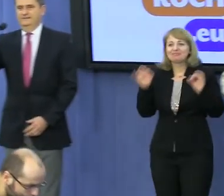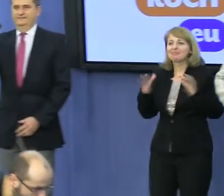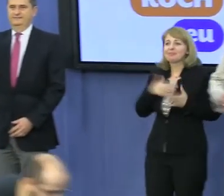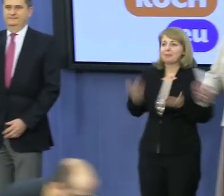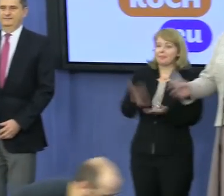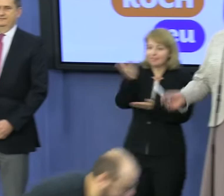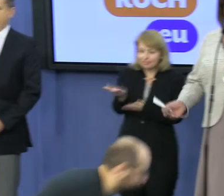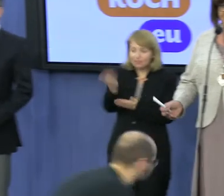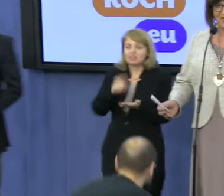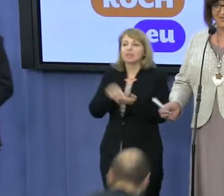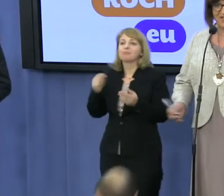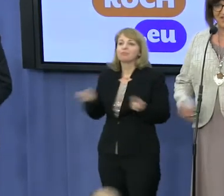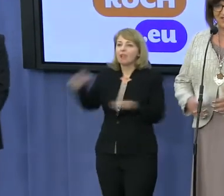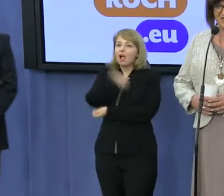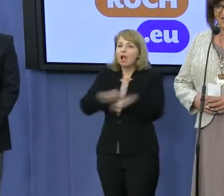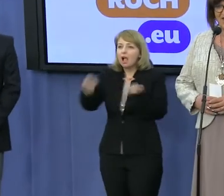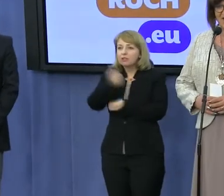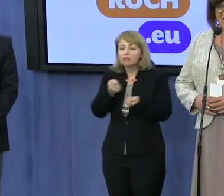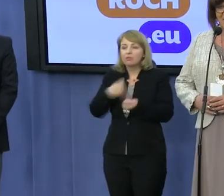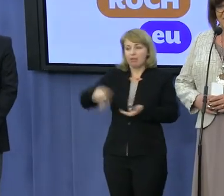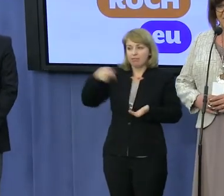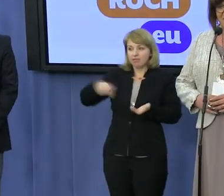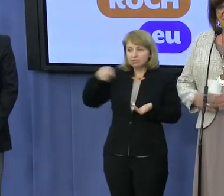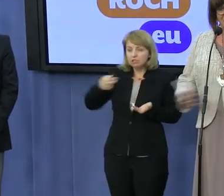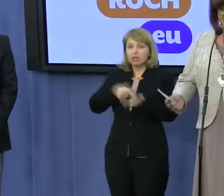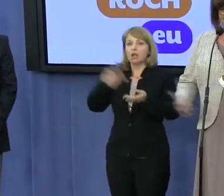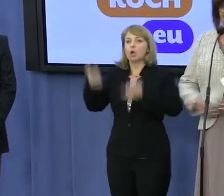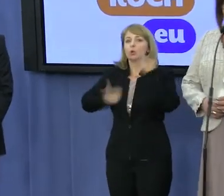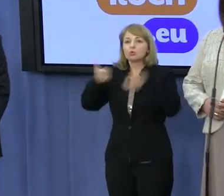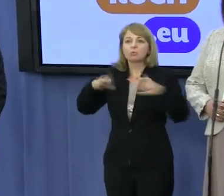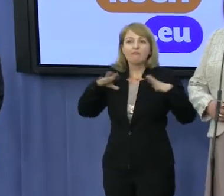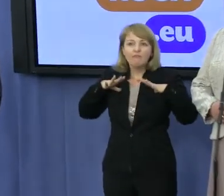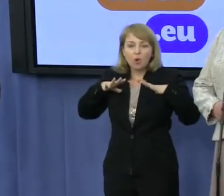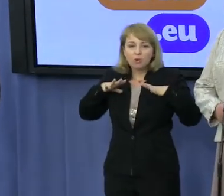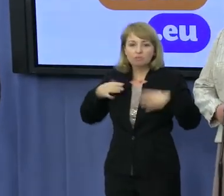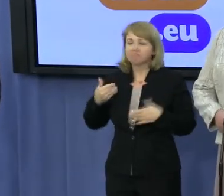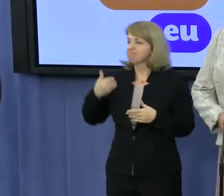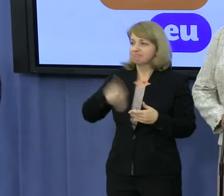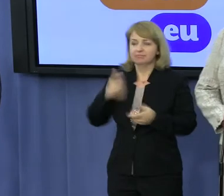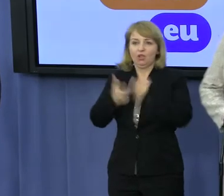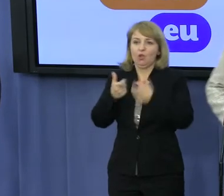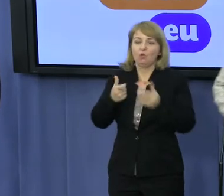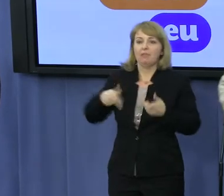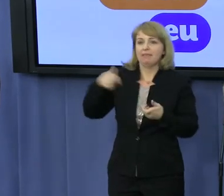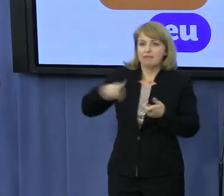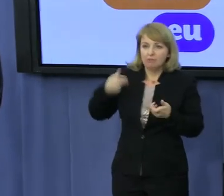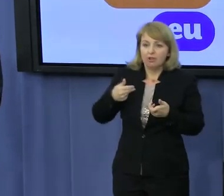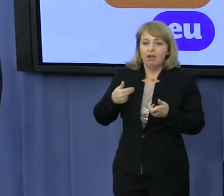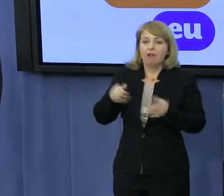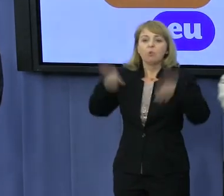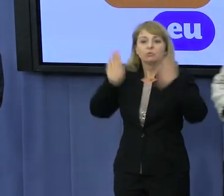wniosek, żeby handlowe niedzielę były wolne, żeby nie było handlu w niedzielę, krótko mówiąc.